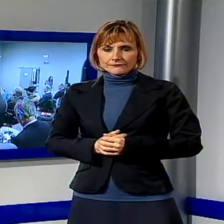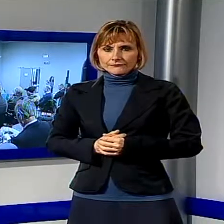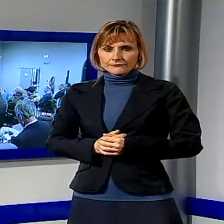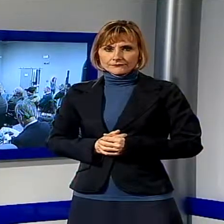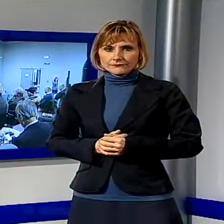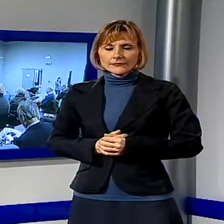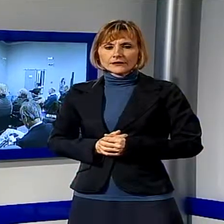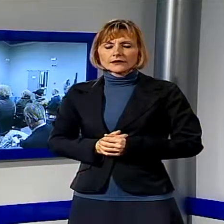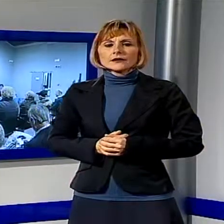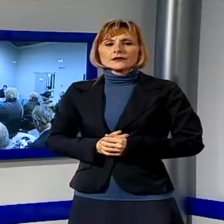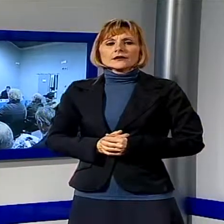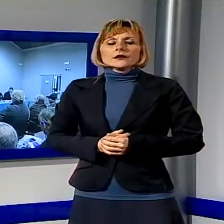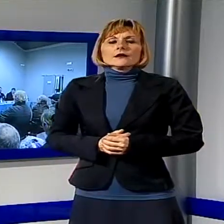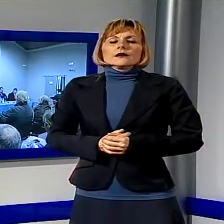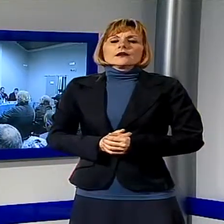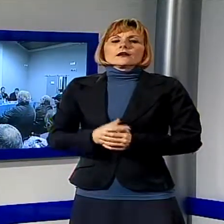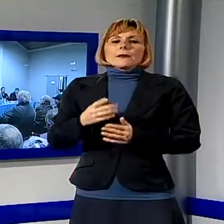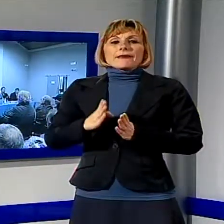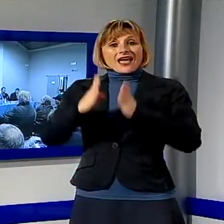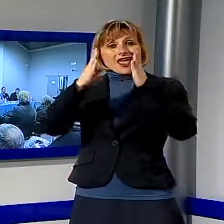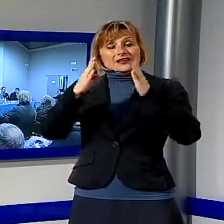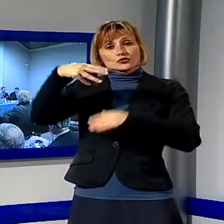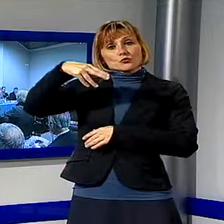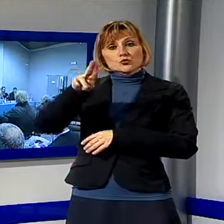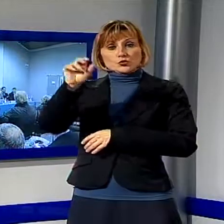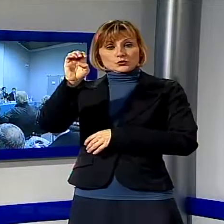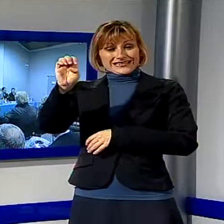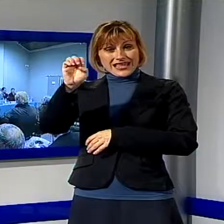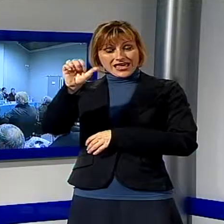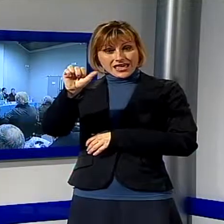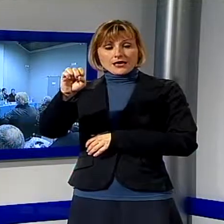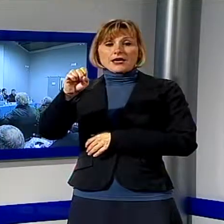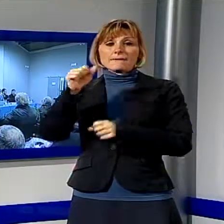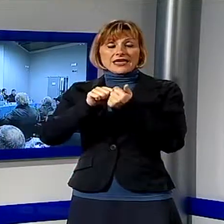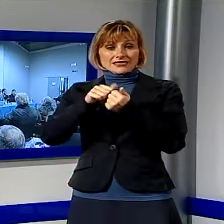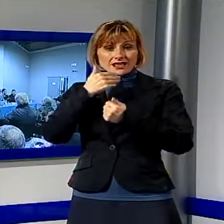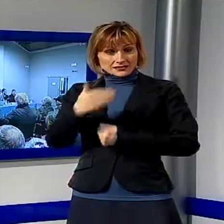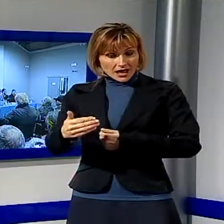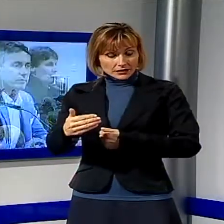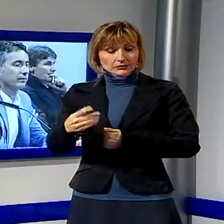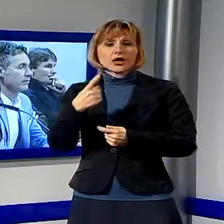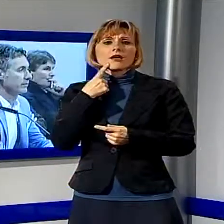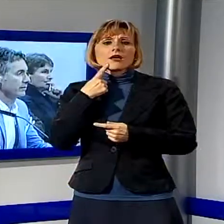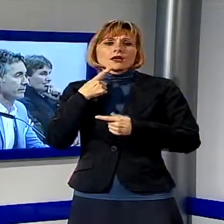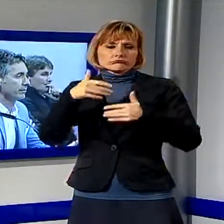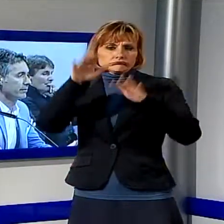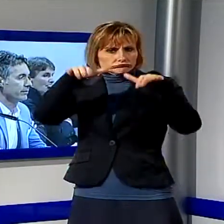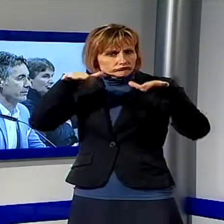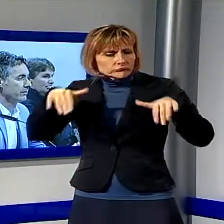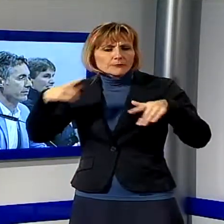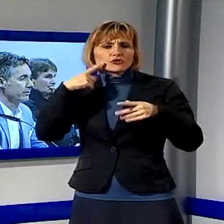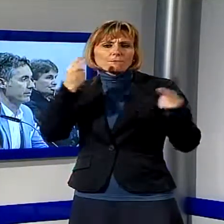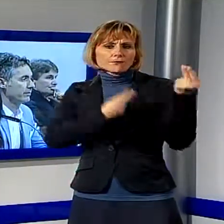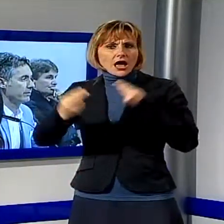campana. Se il piano paesaggistico regionale verrà adottato così com'è decreterà la fine dell